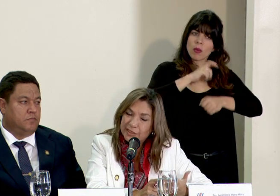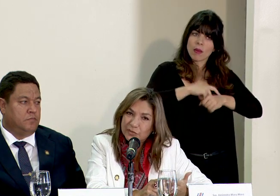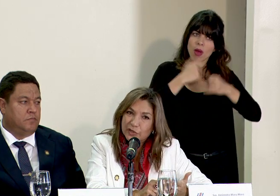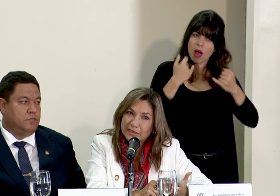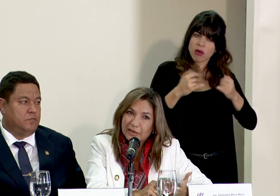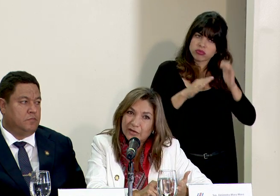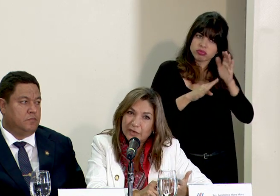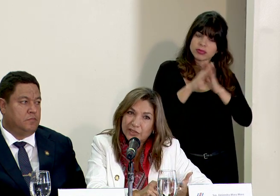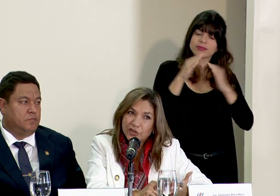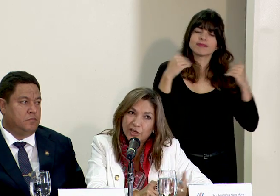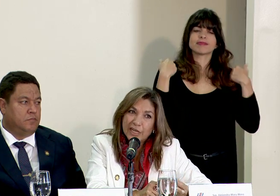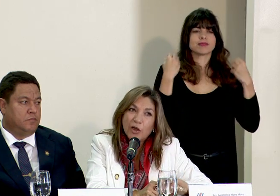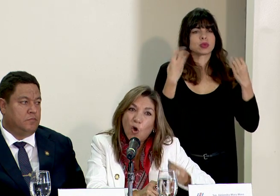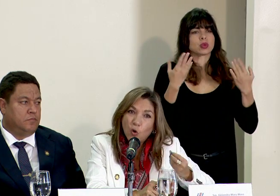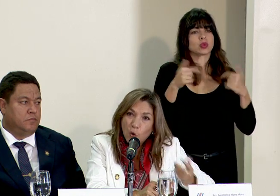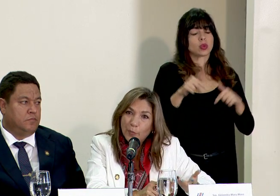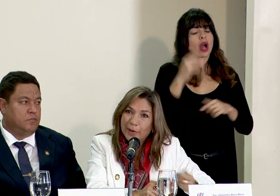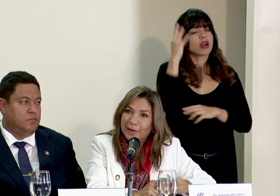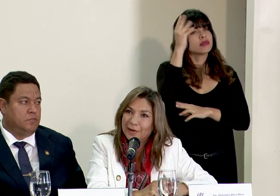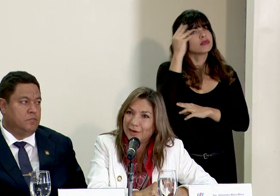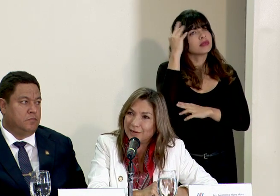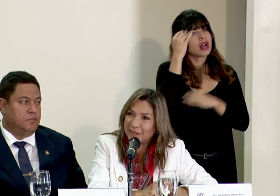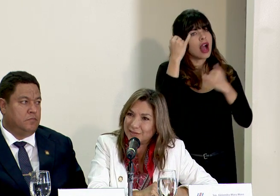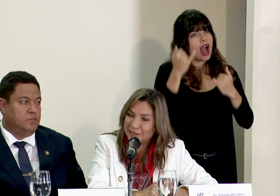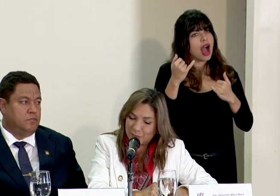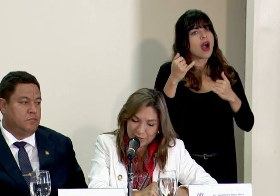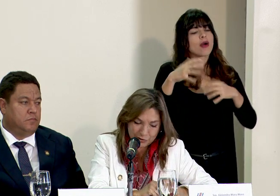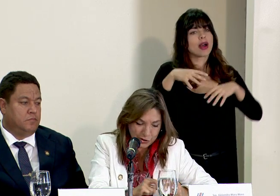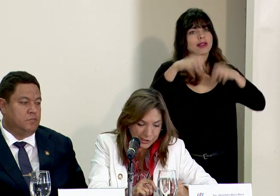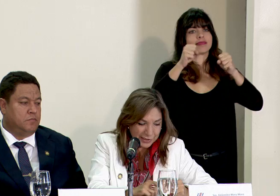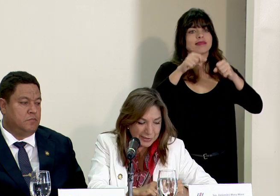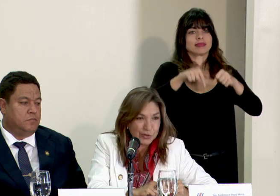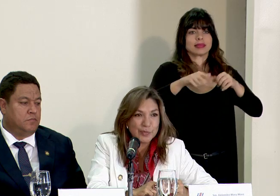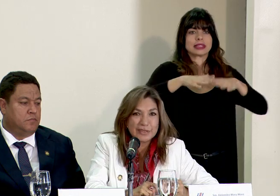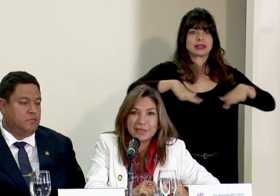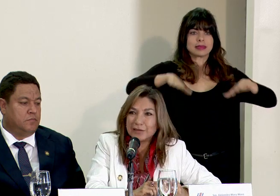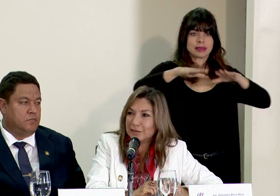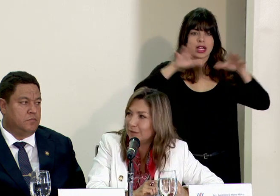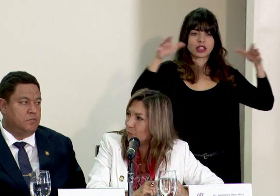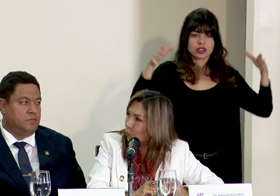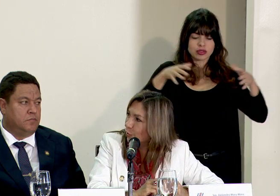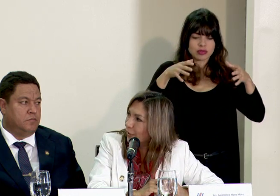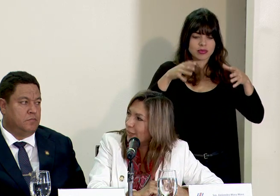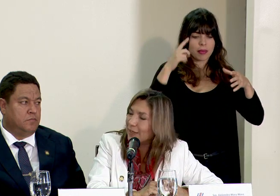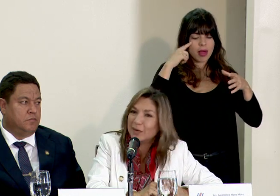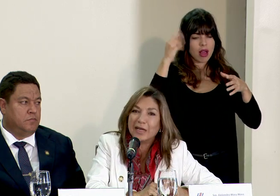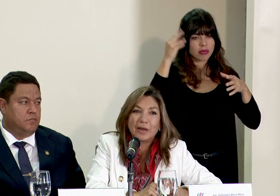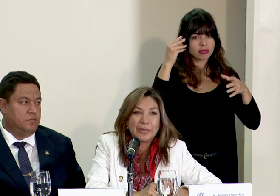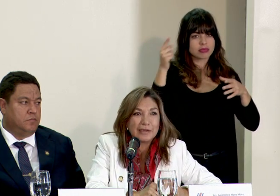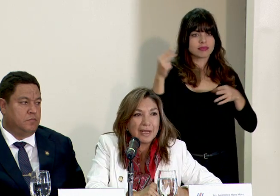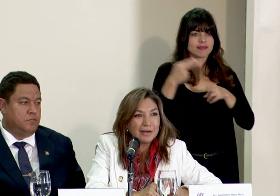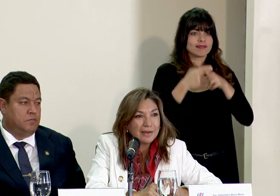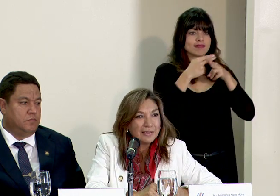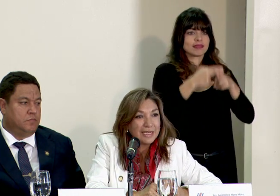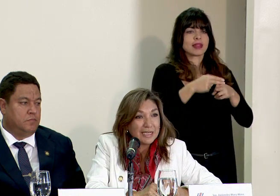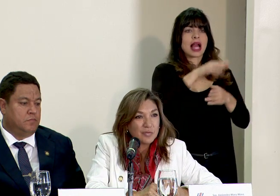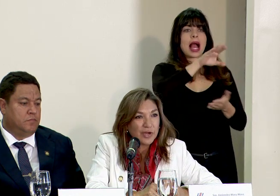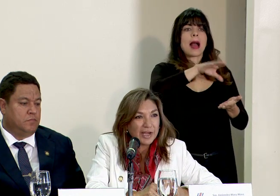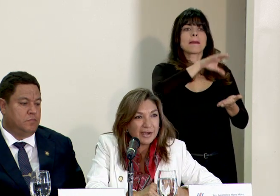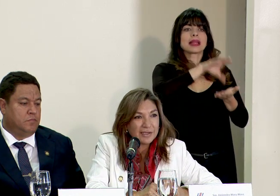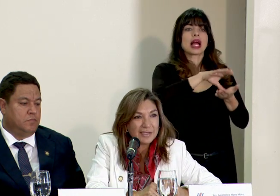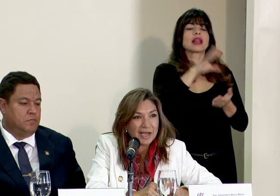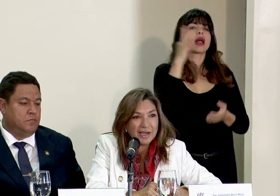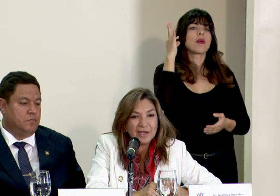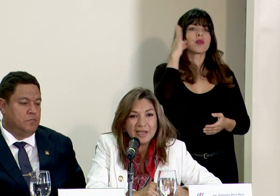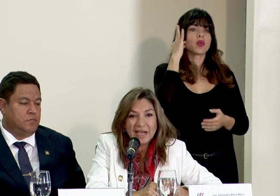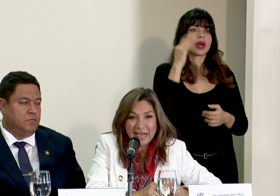alegra muchísimo que esta reflexión ocupe este espacio. El señor presidente llamó la capital de las